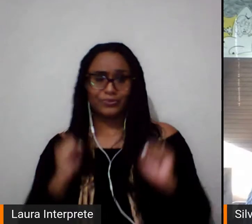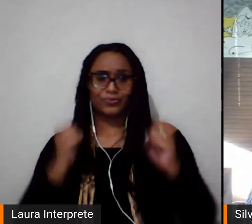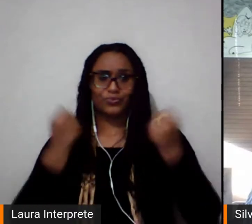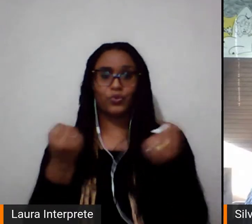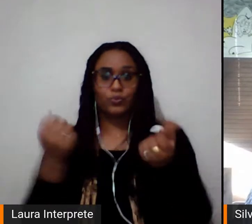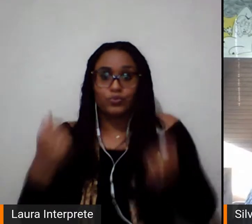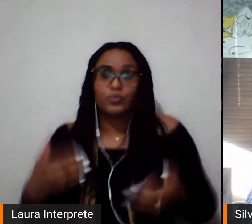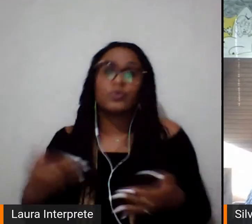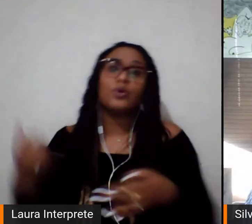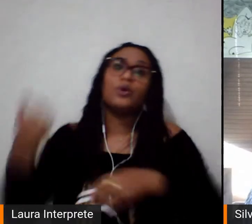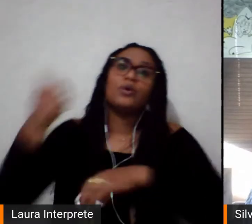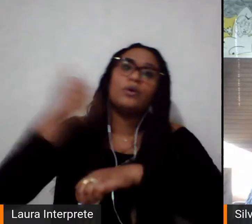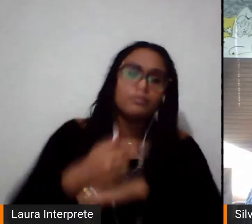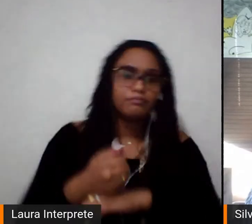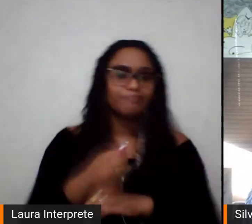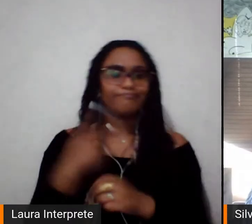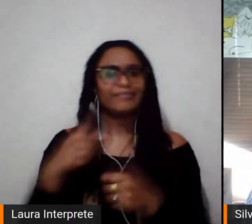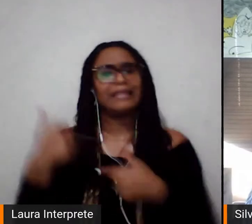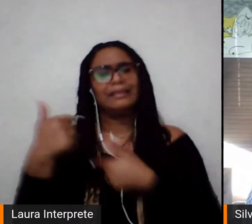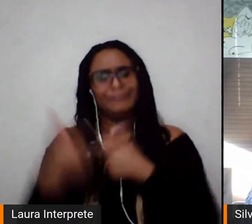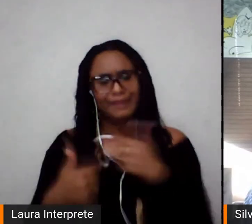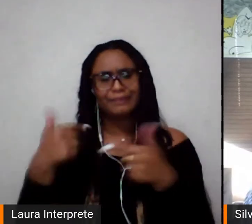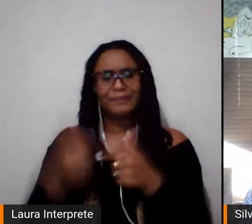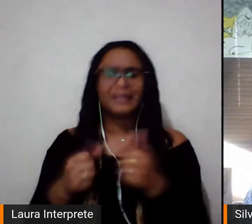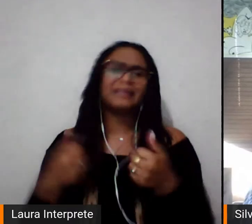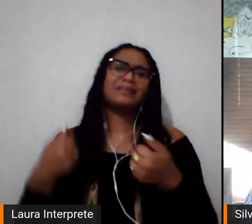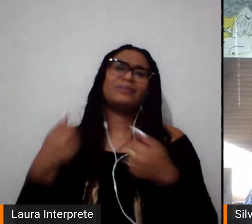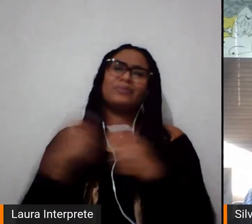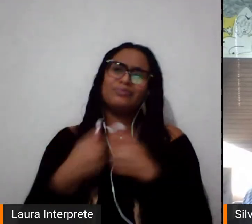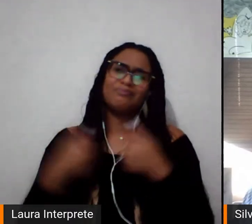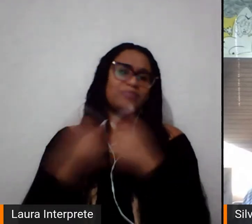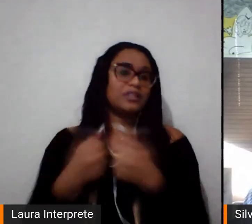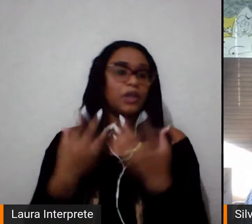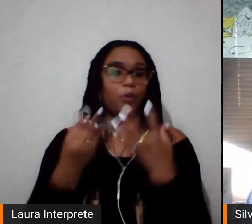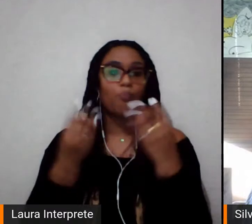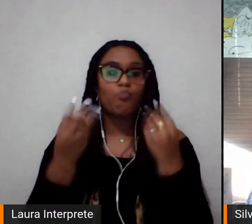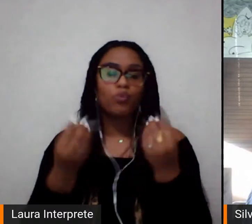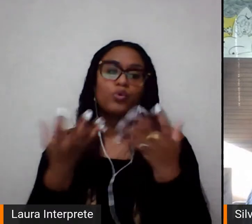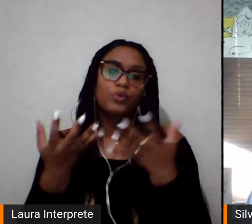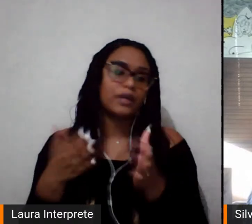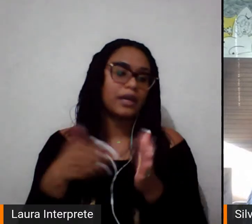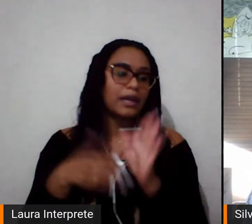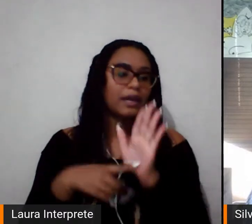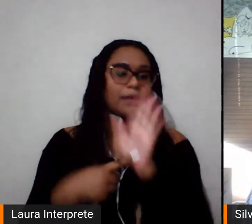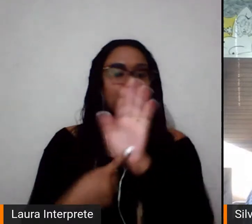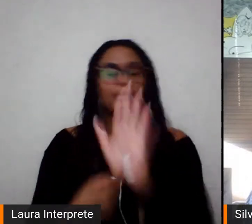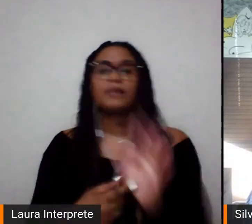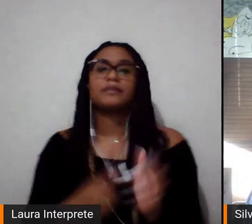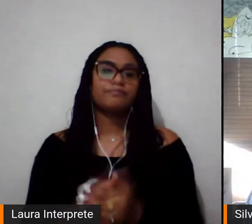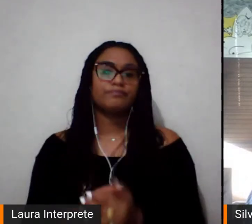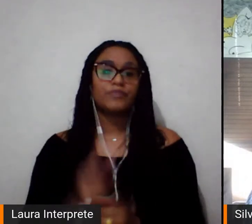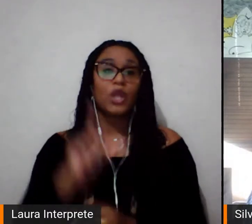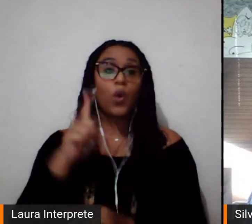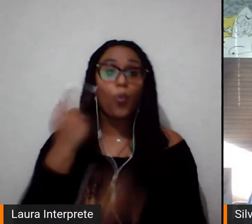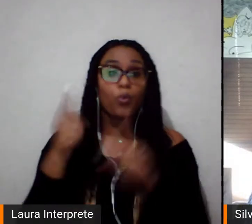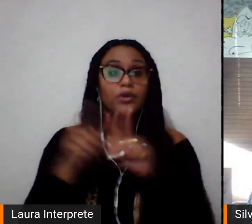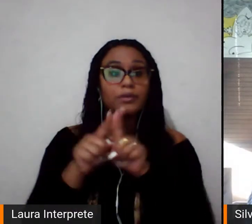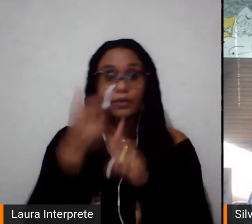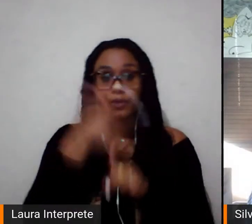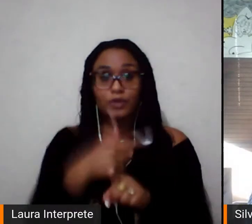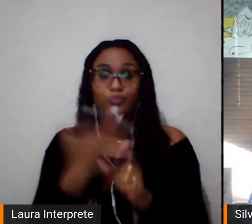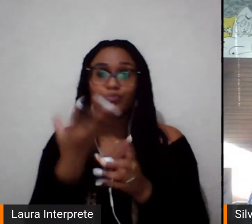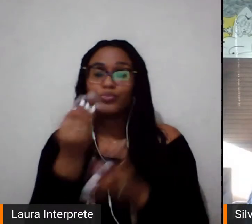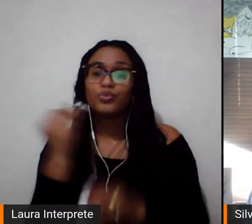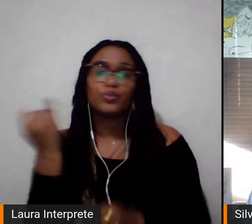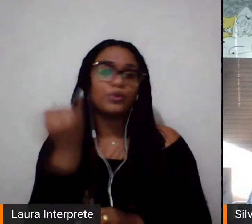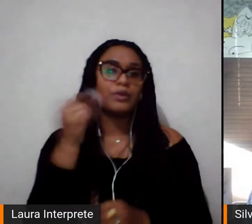ascender pela luta que elas têm nesse sentido. A outra questão que eu considero bastante importante, que a gente não pode desconsiderar, é a